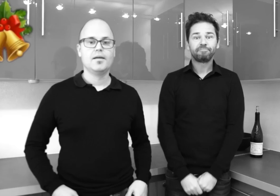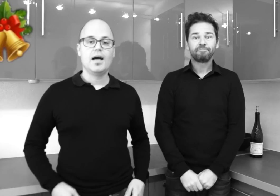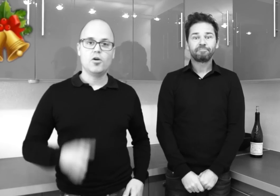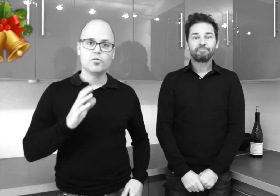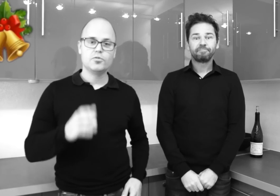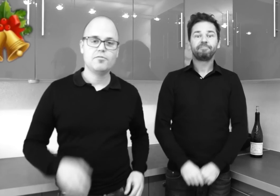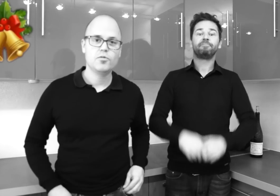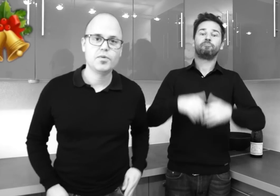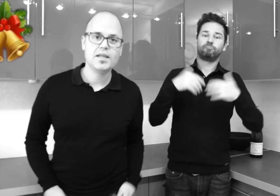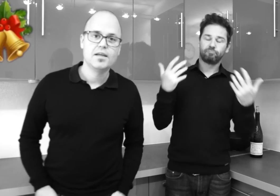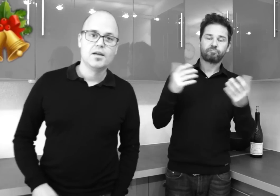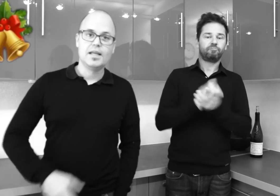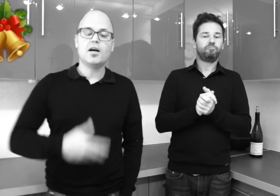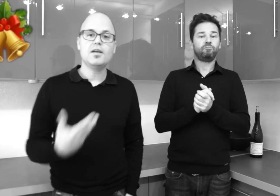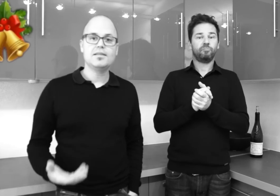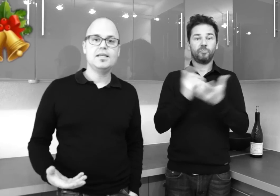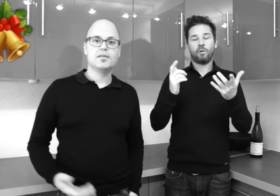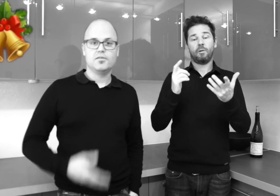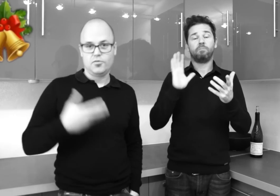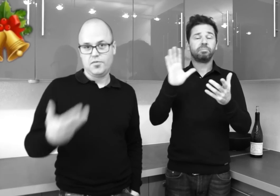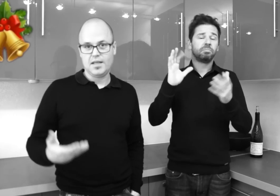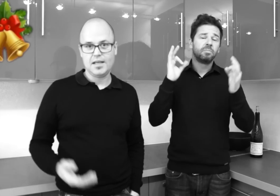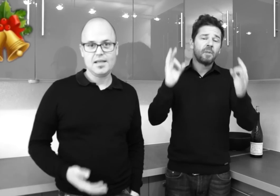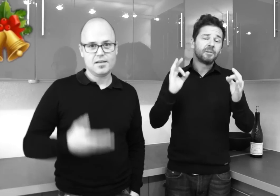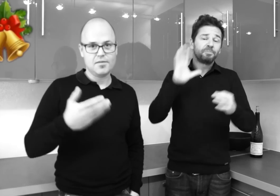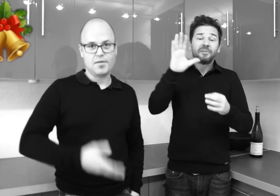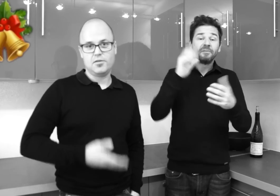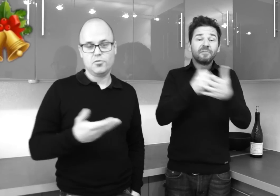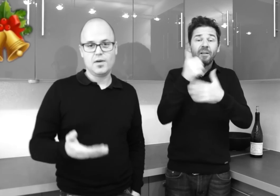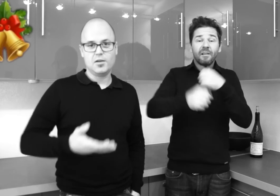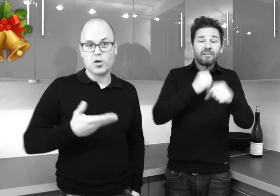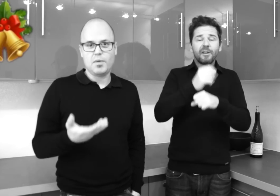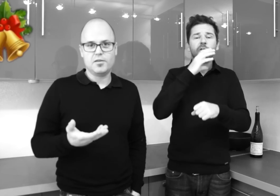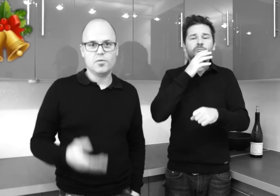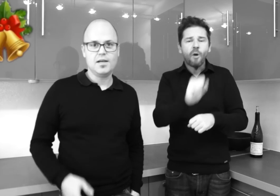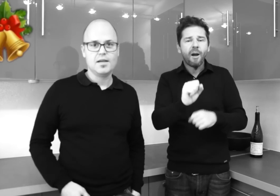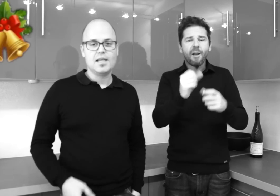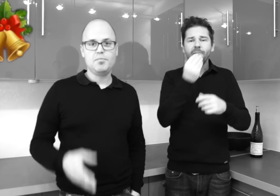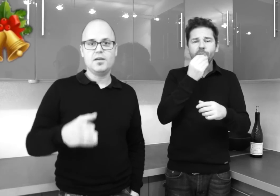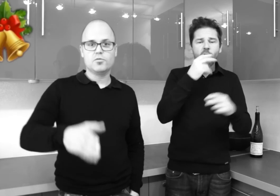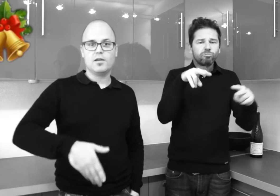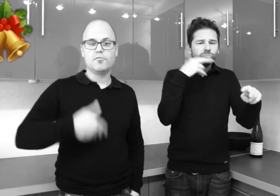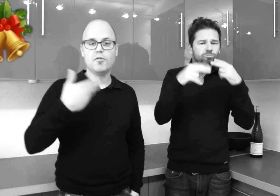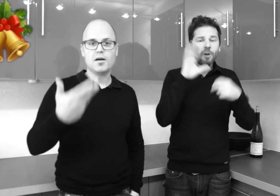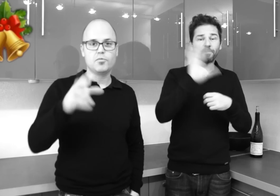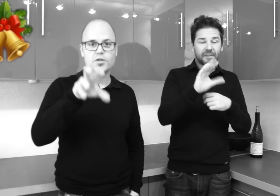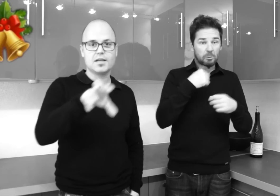Alors, nous avons pris les grands classiques de fin d'année, les fêtes de Noël, les repas de Noël, et puis nous allons voir pour chaque